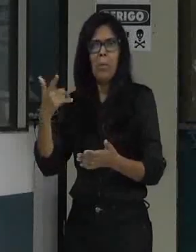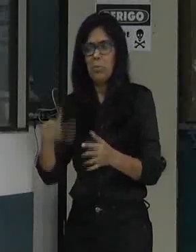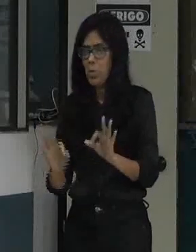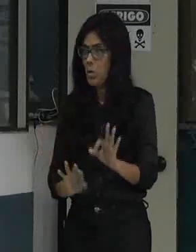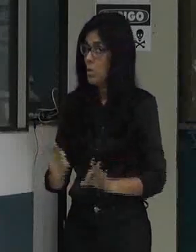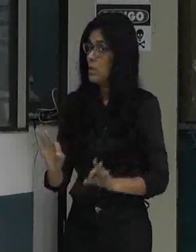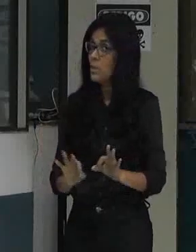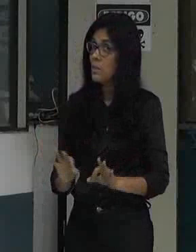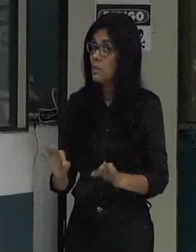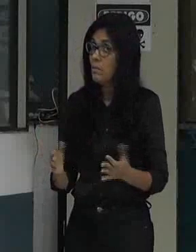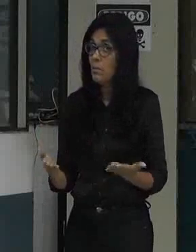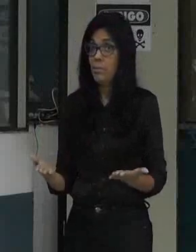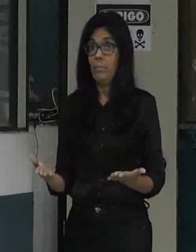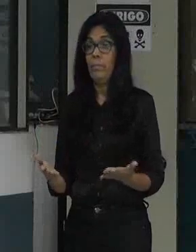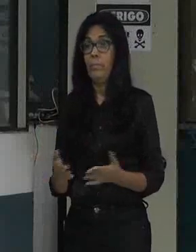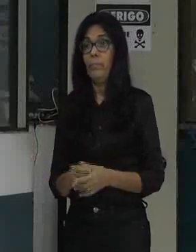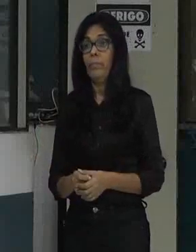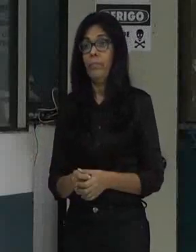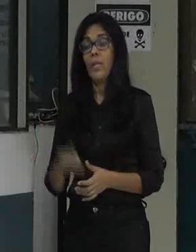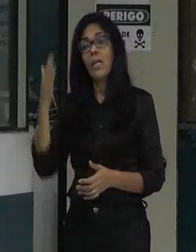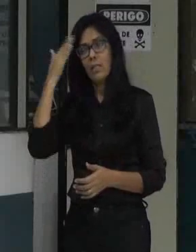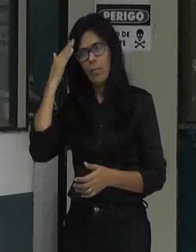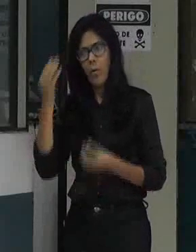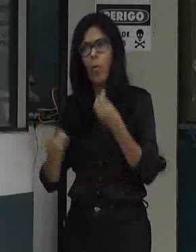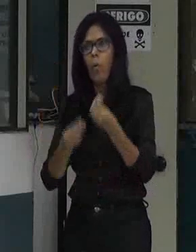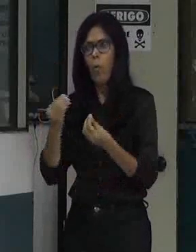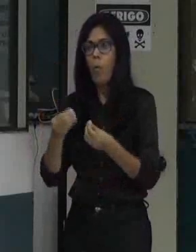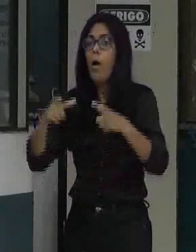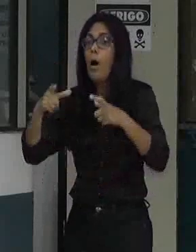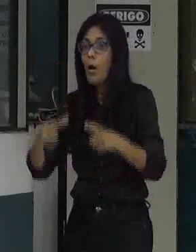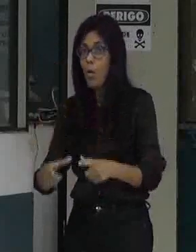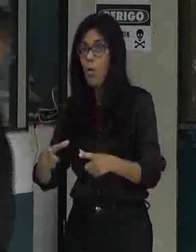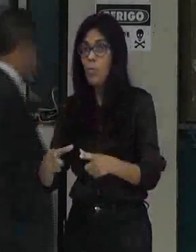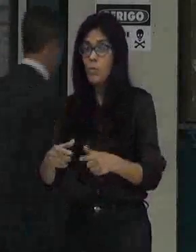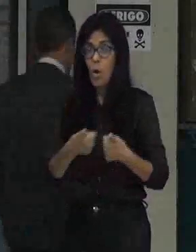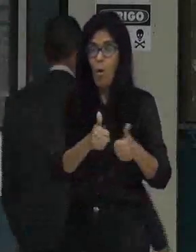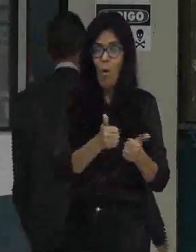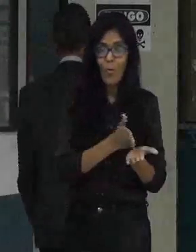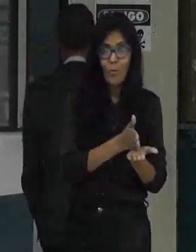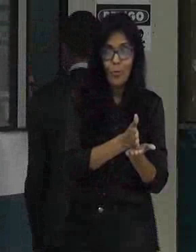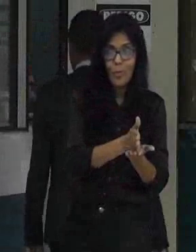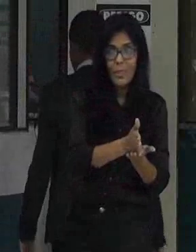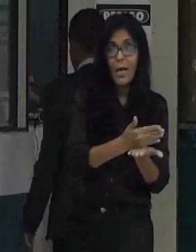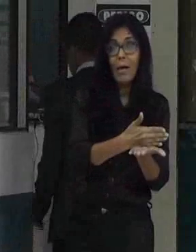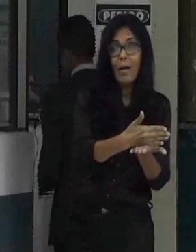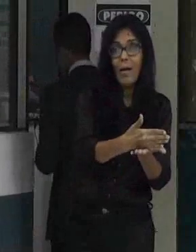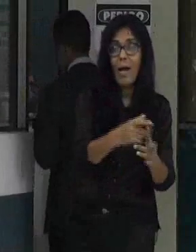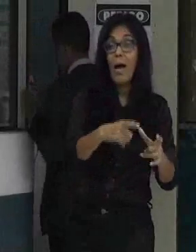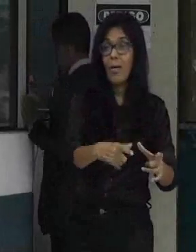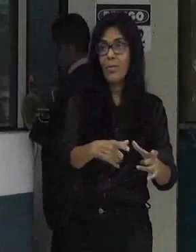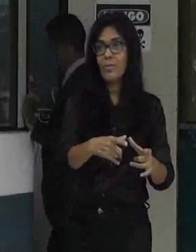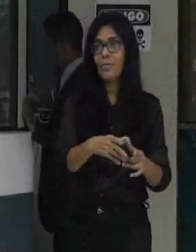comprando no ponto de saída o seu carro de transporte é mais uma vez está fazendo o